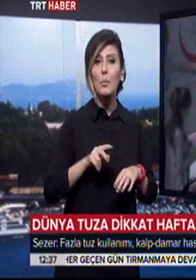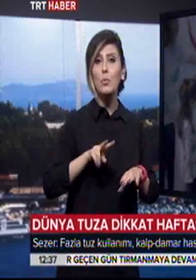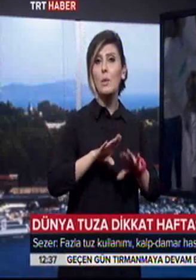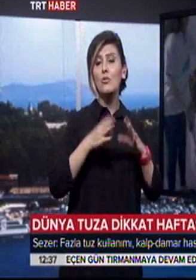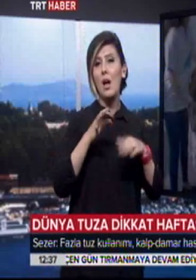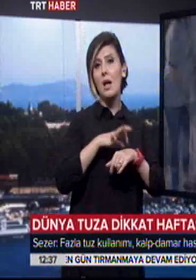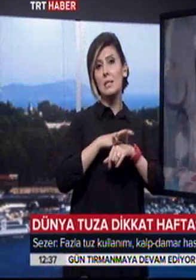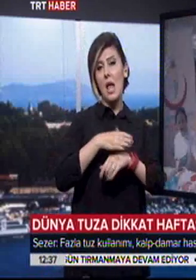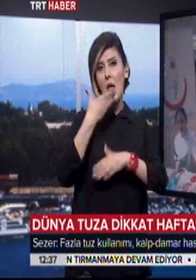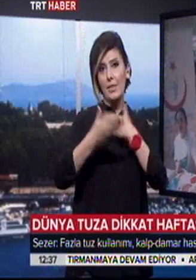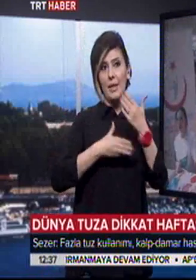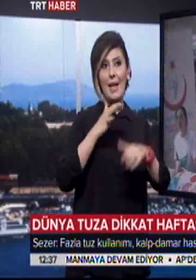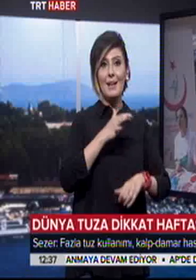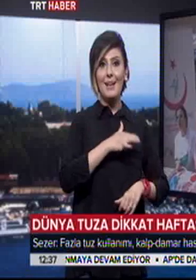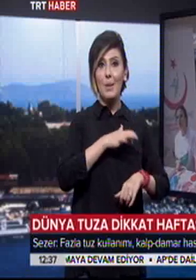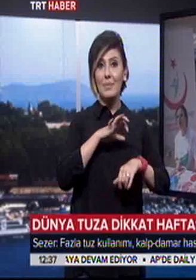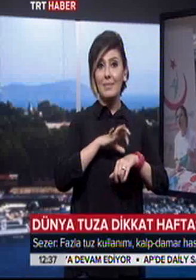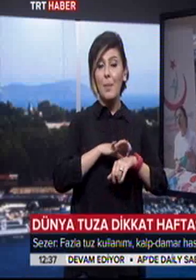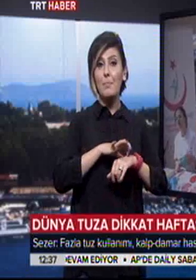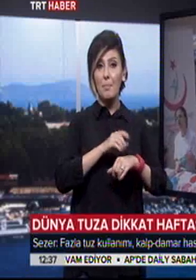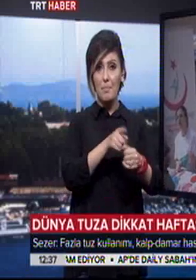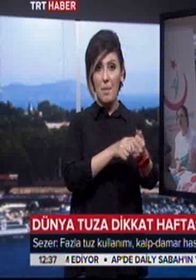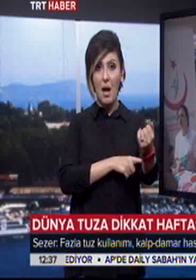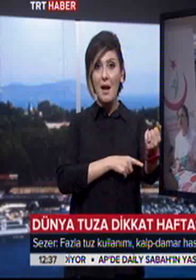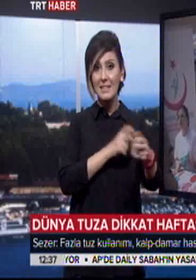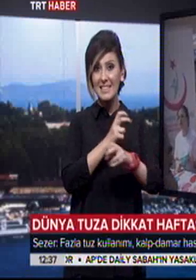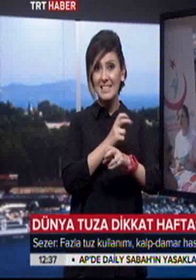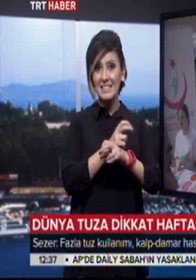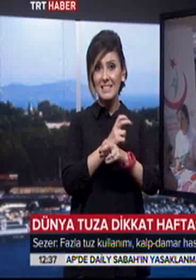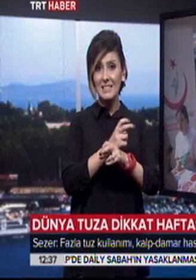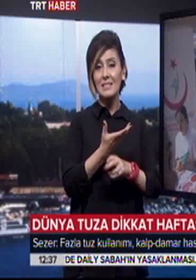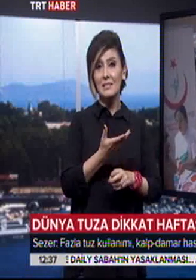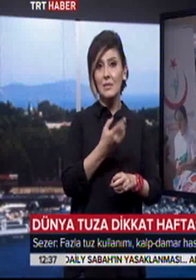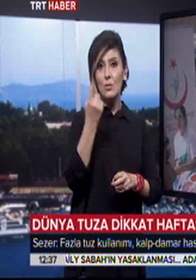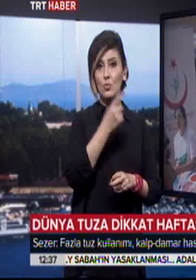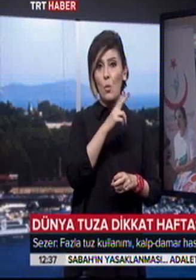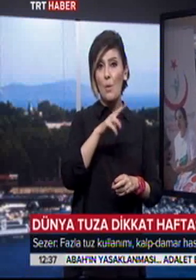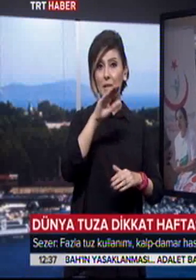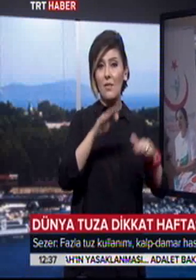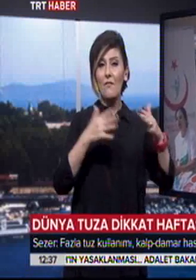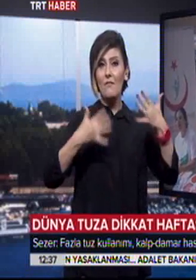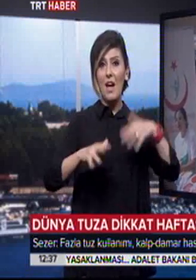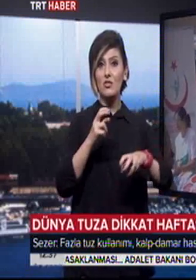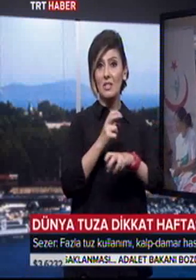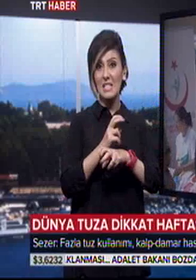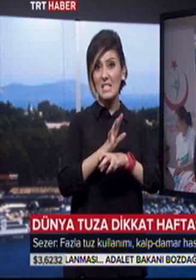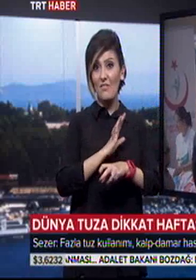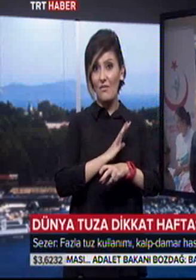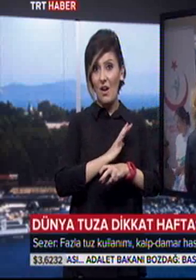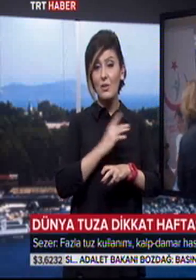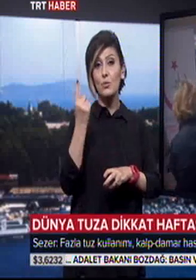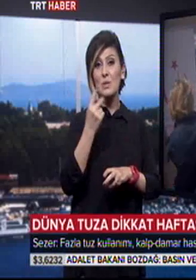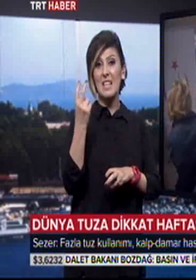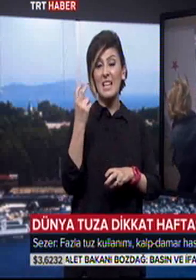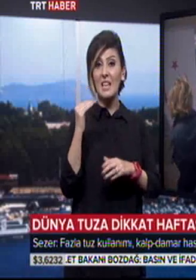hastalıklar anlatıldı. Kalp damar riskini, kalp riskini yaklaşık %17 oranında, yine felç riskini %20 oranında